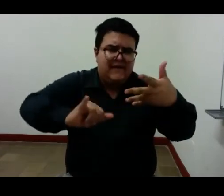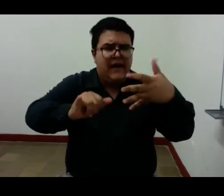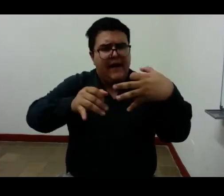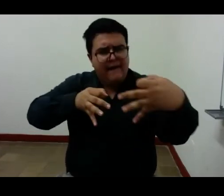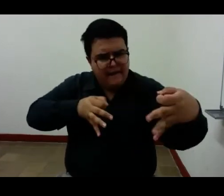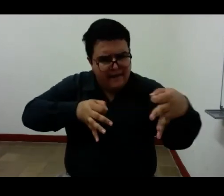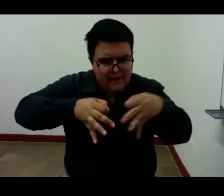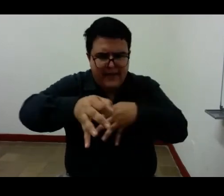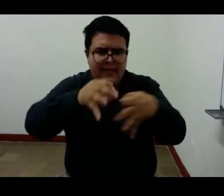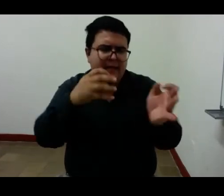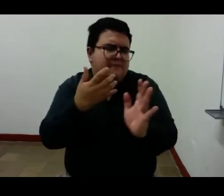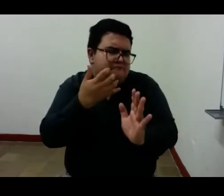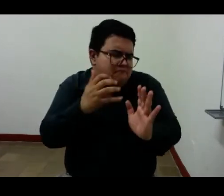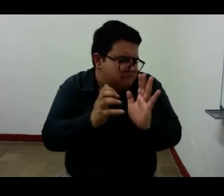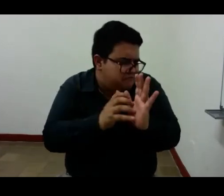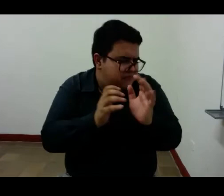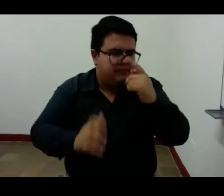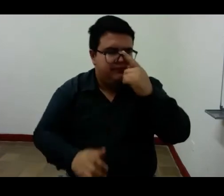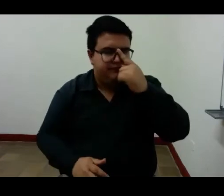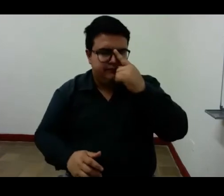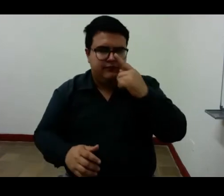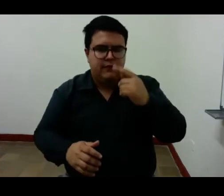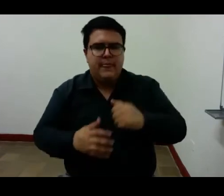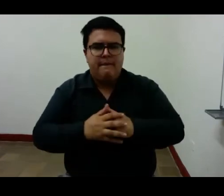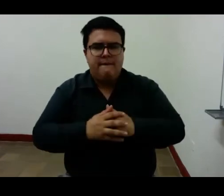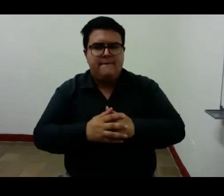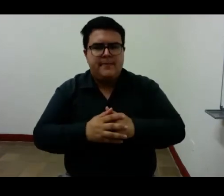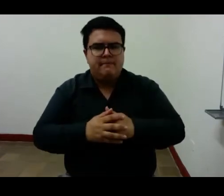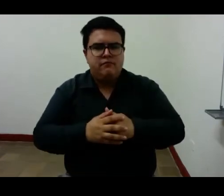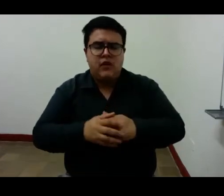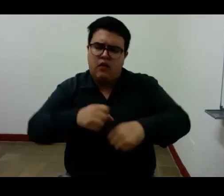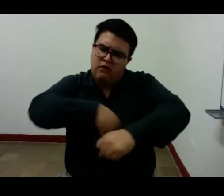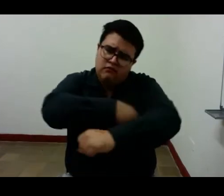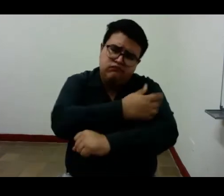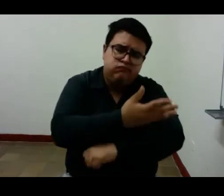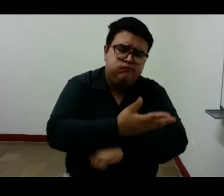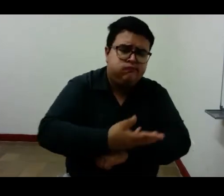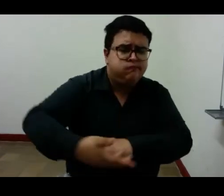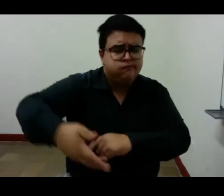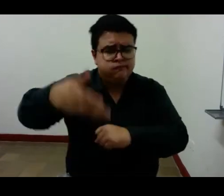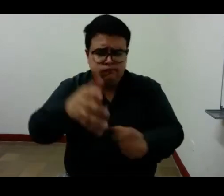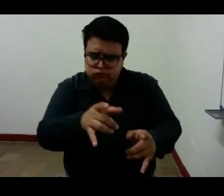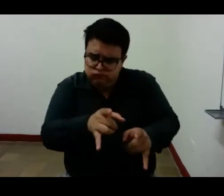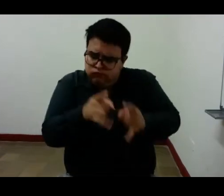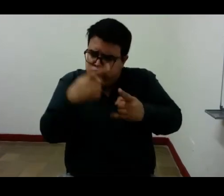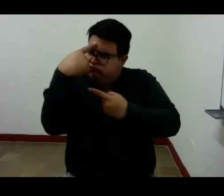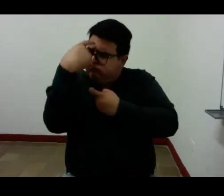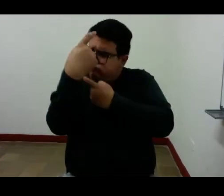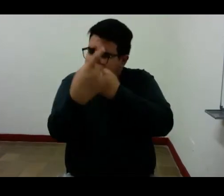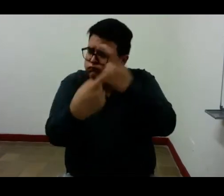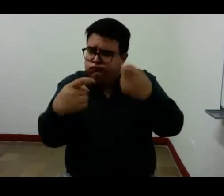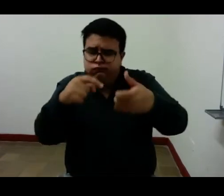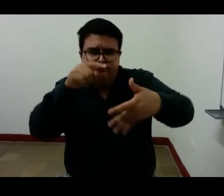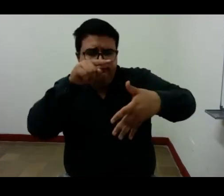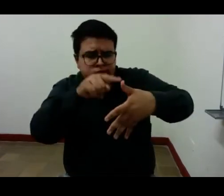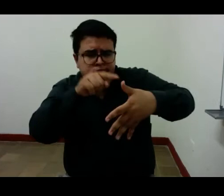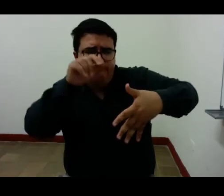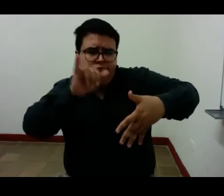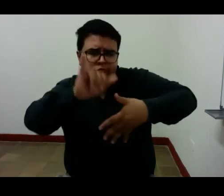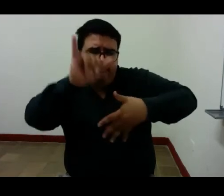ejemplo lo que se representa en los poemas del guardador de rebaño de Alberto Caíro